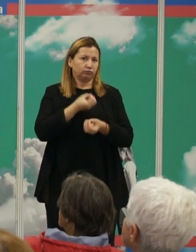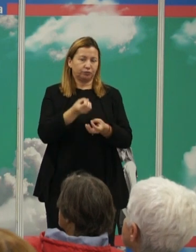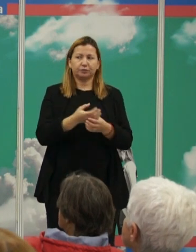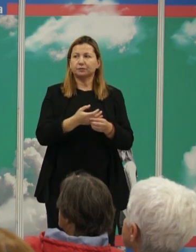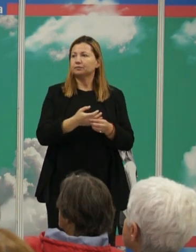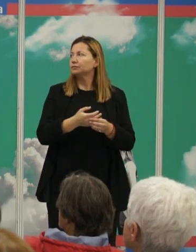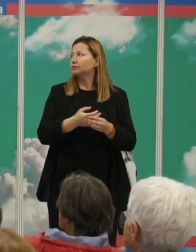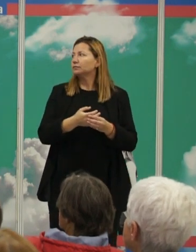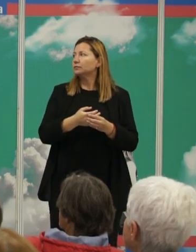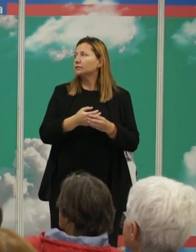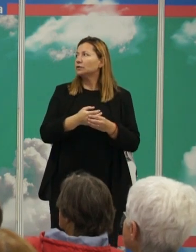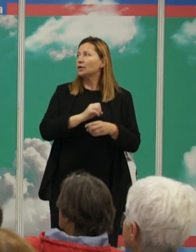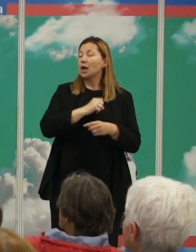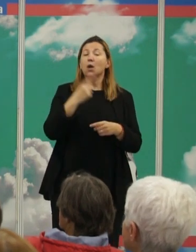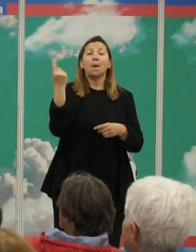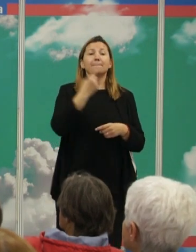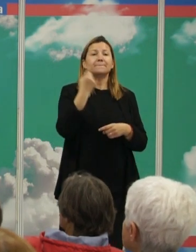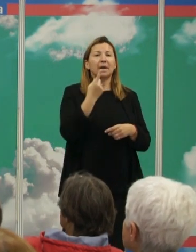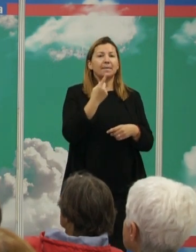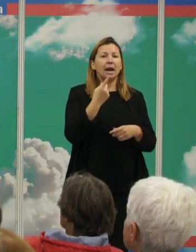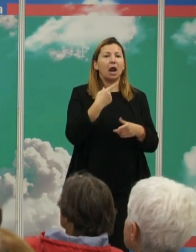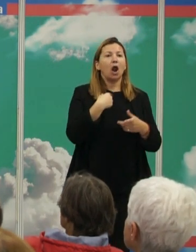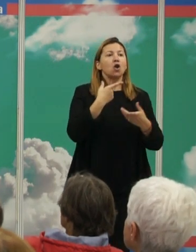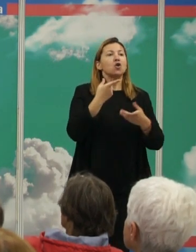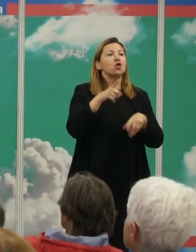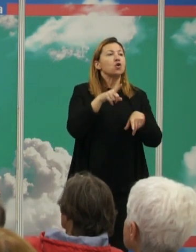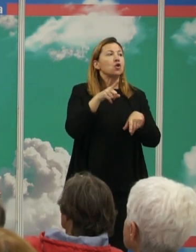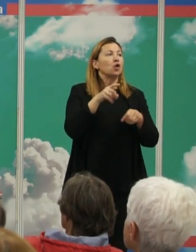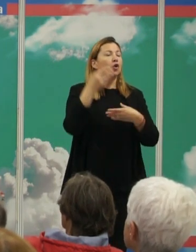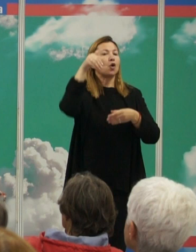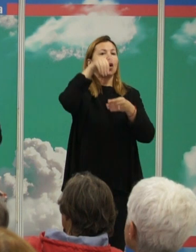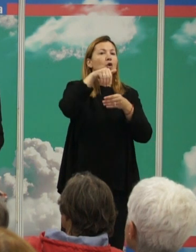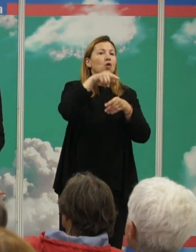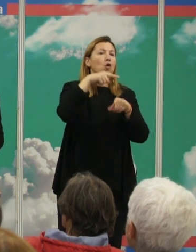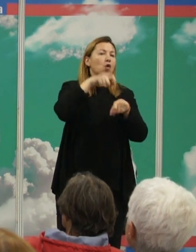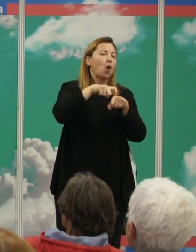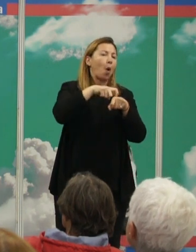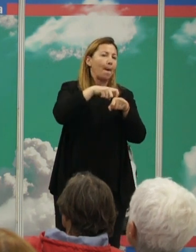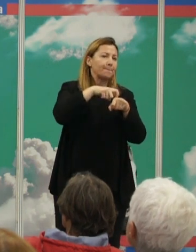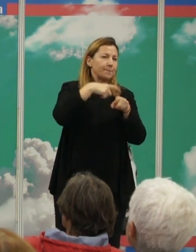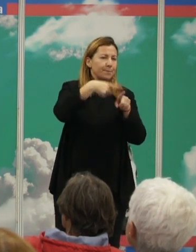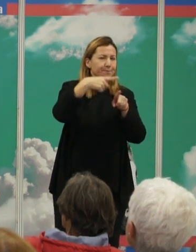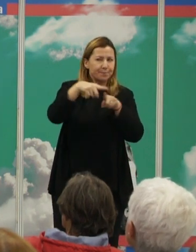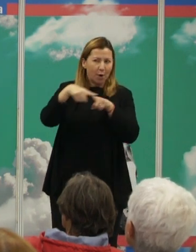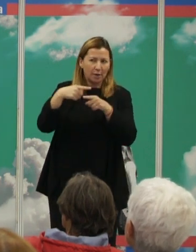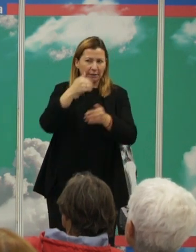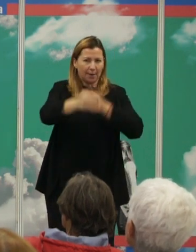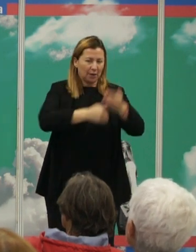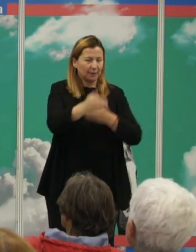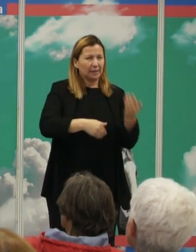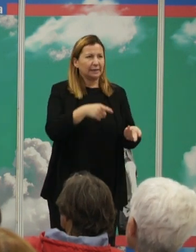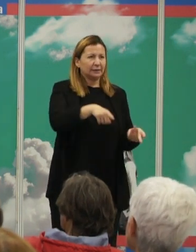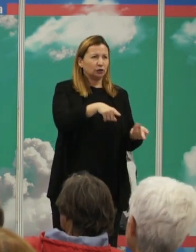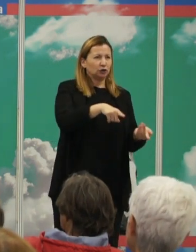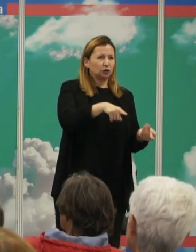entonces bueno el primer paso es comprobar el componente evolutivo de la violencia interpersonal esto es fácil de entender y